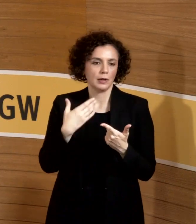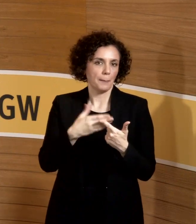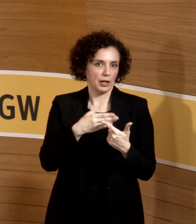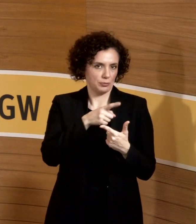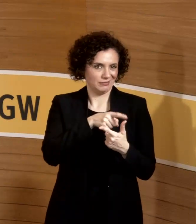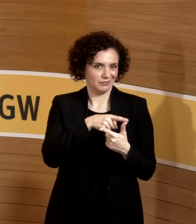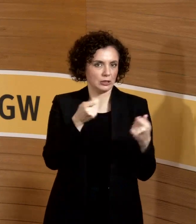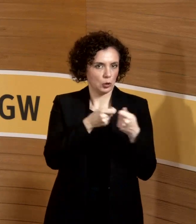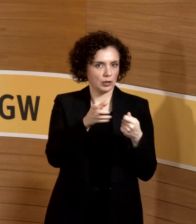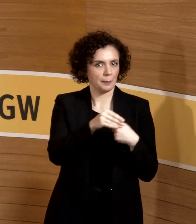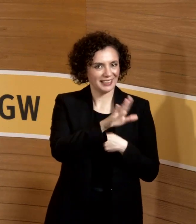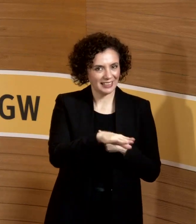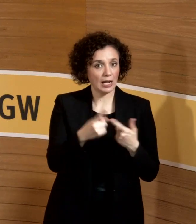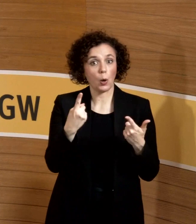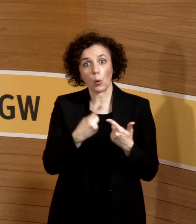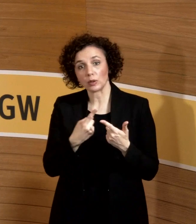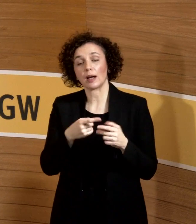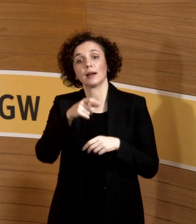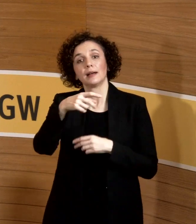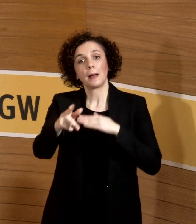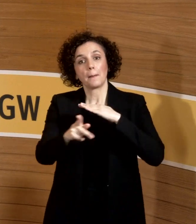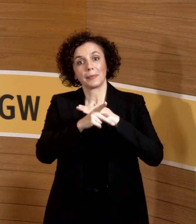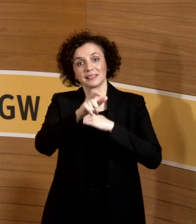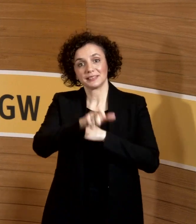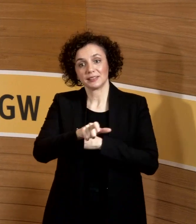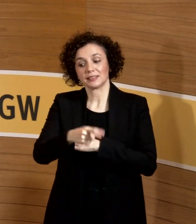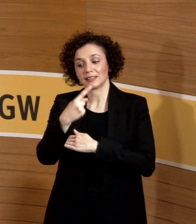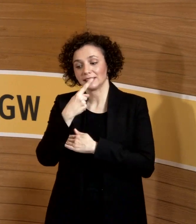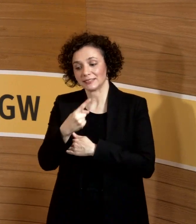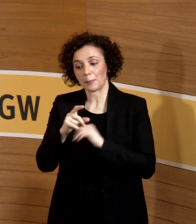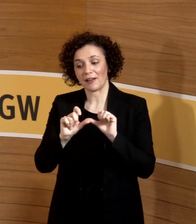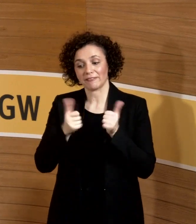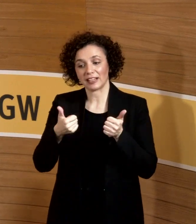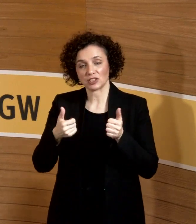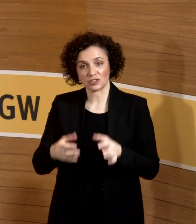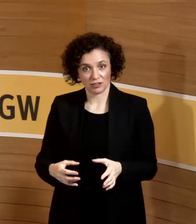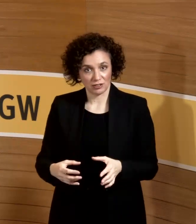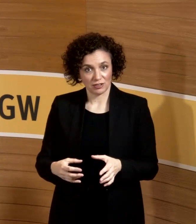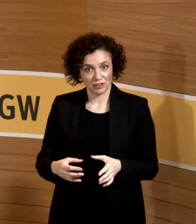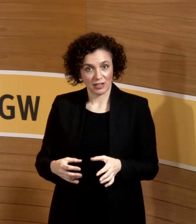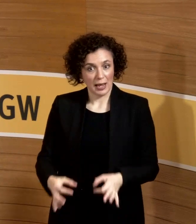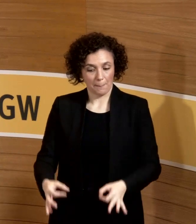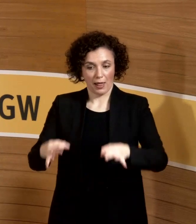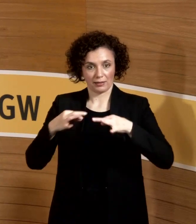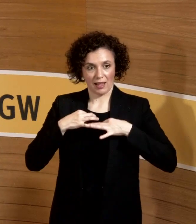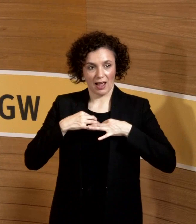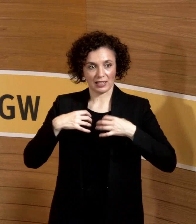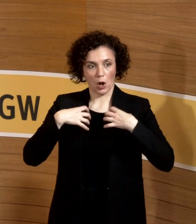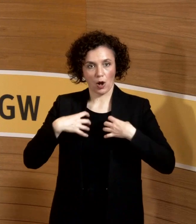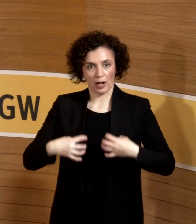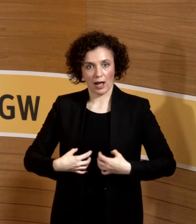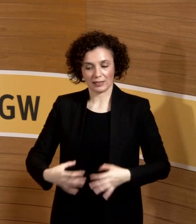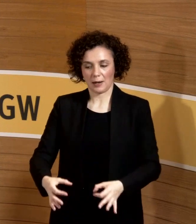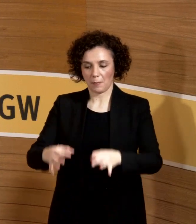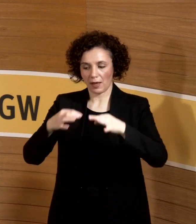und Kontakt zu frisch transplantierten, Klammer auf, Zydomegalie, Klammer zu, relativiere ich gleich. Jetzt haben wir aber erstmal noch pauschal